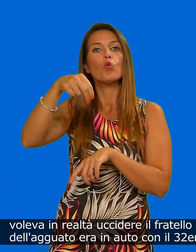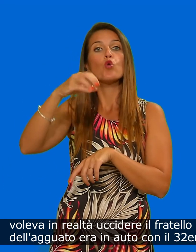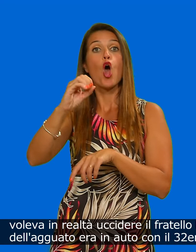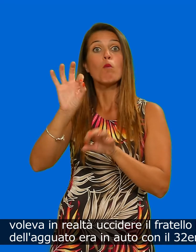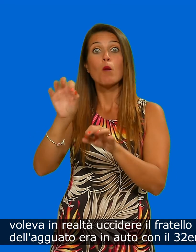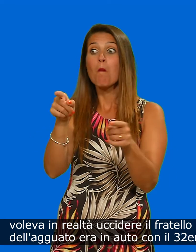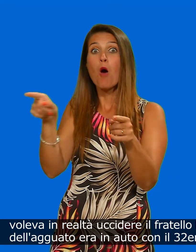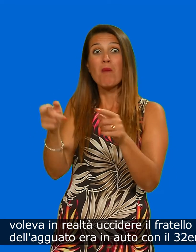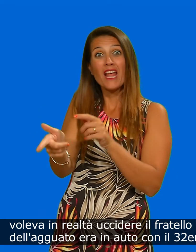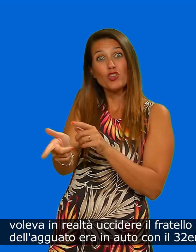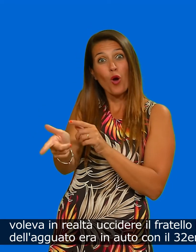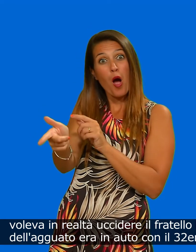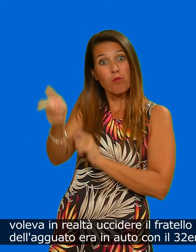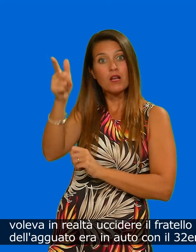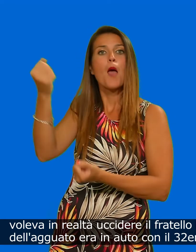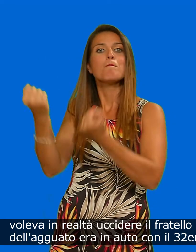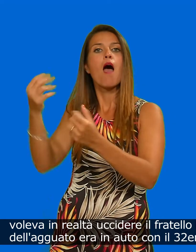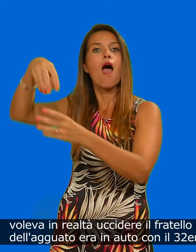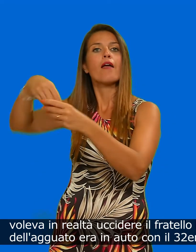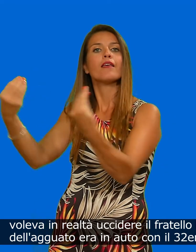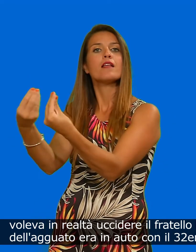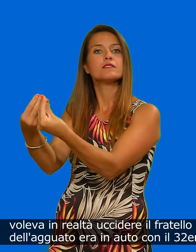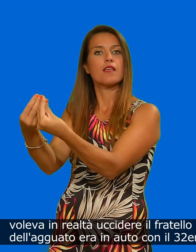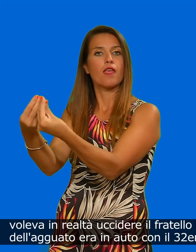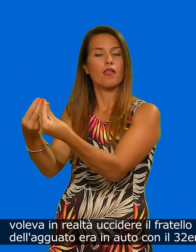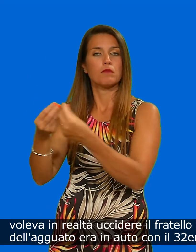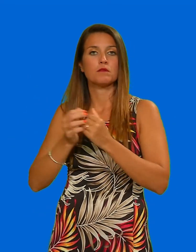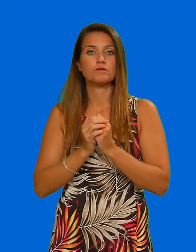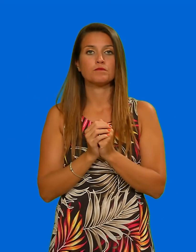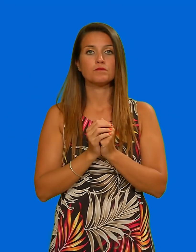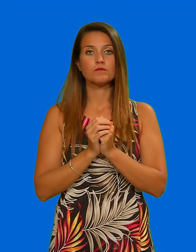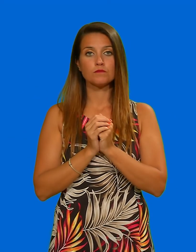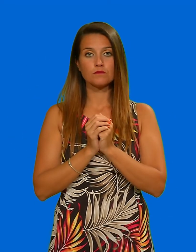che al momento dell'agguato era in auto con il 32enne Salentino.